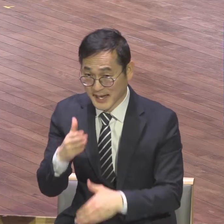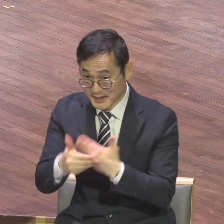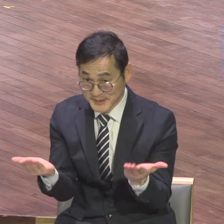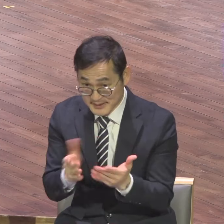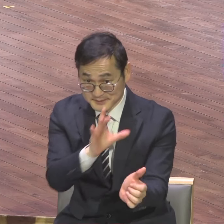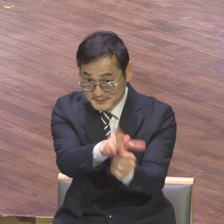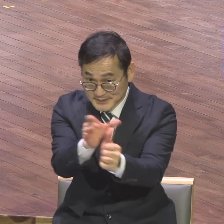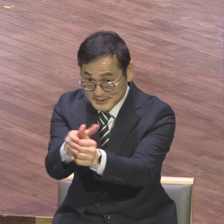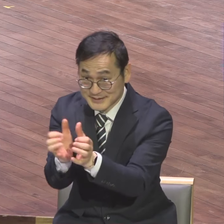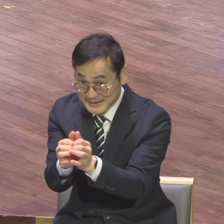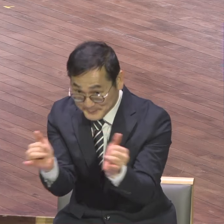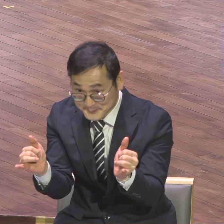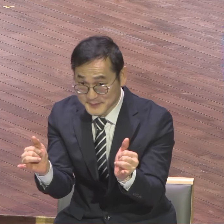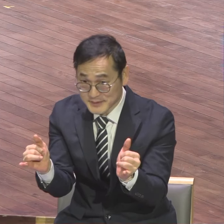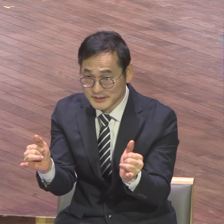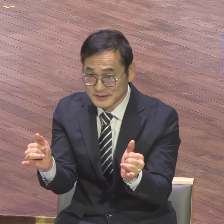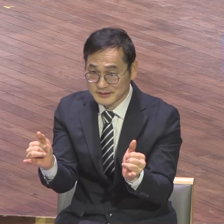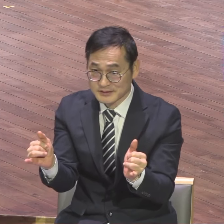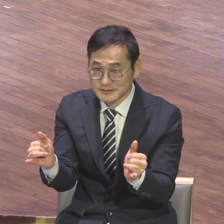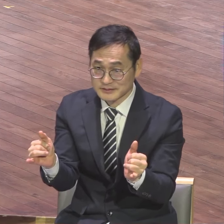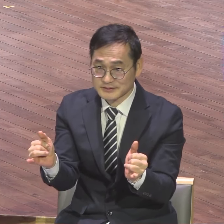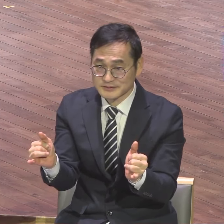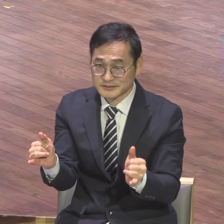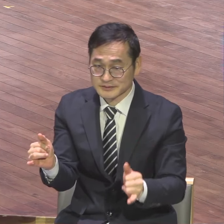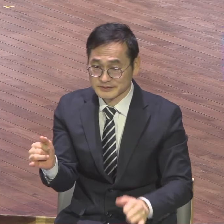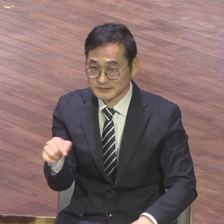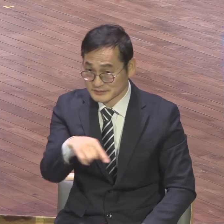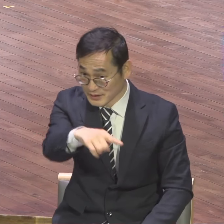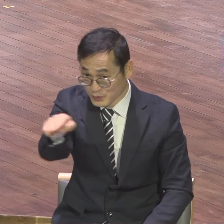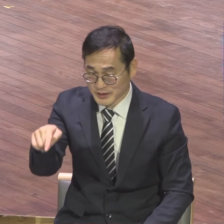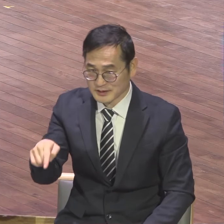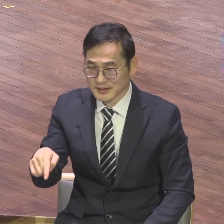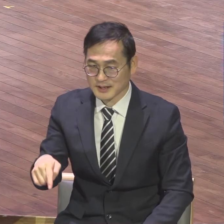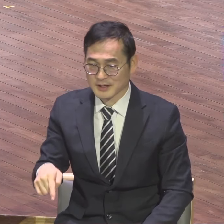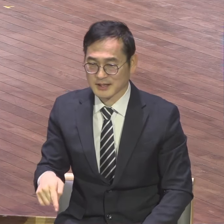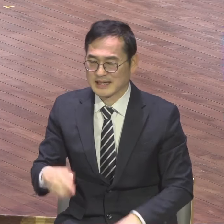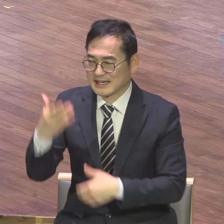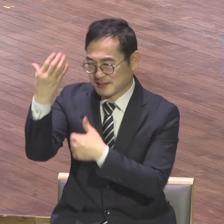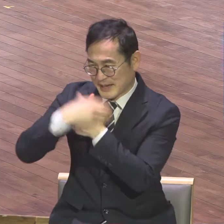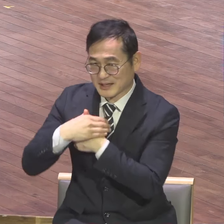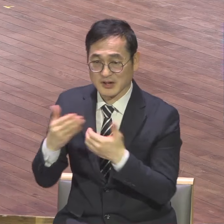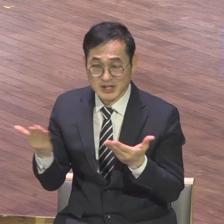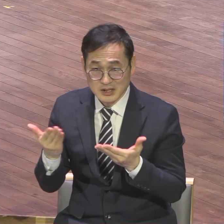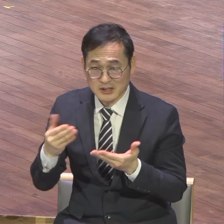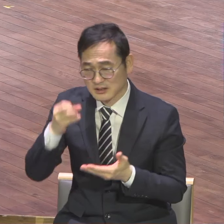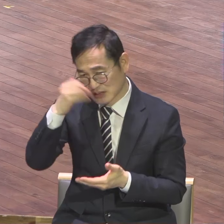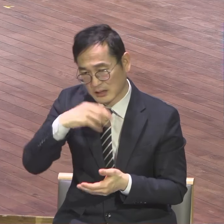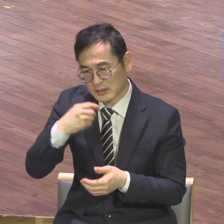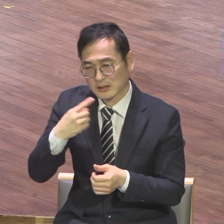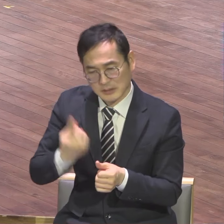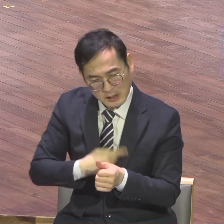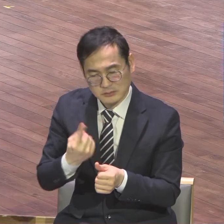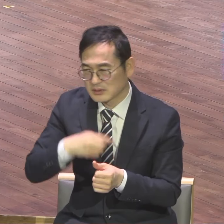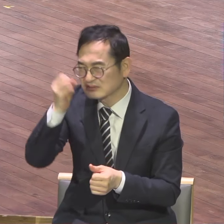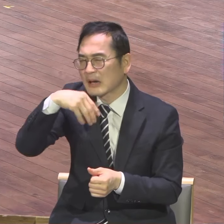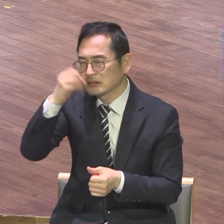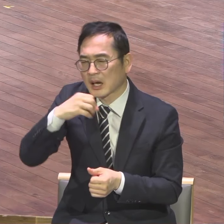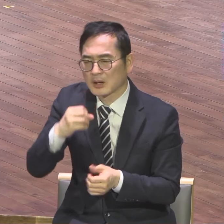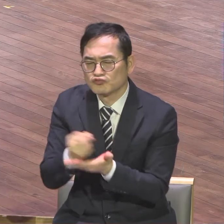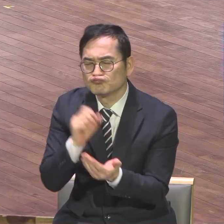기억하고 해야 됩니다 성지기 직분은 그냥 여름 우연히 주어진 게 아니에요 어머니 배에서